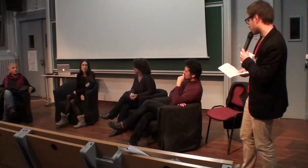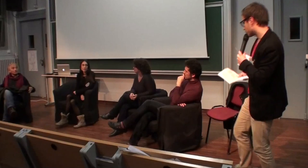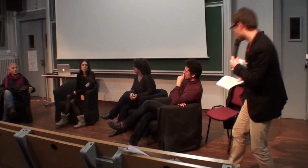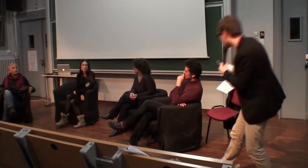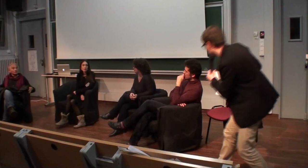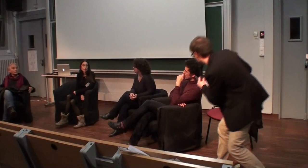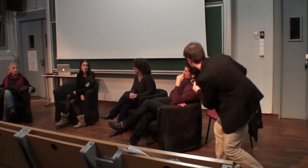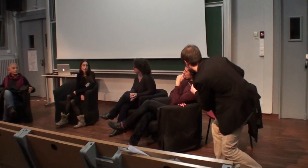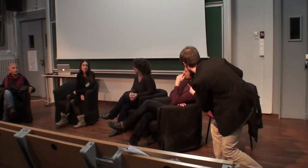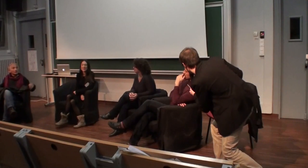Monsieur, je vous disais, je ne vous connais pas.